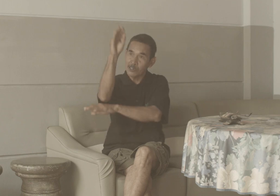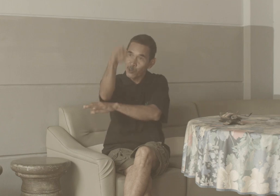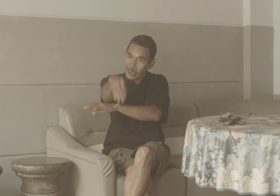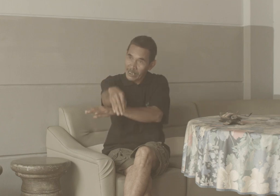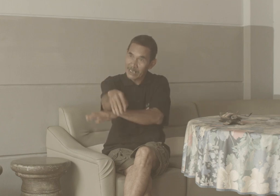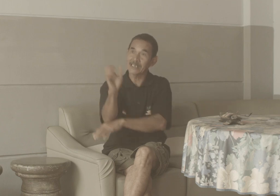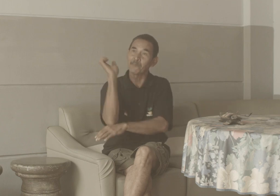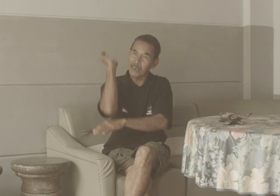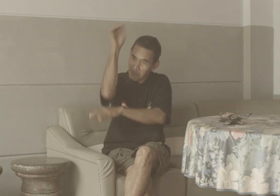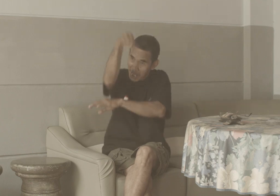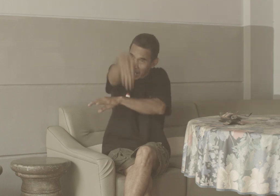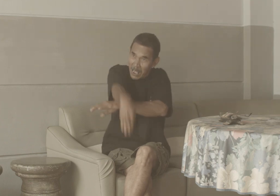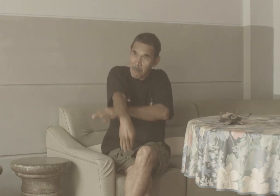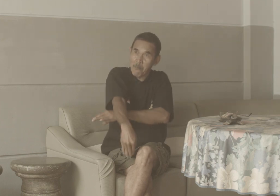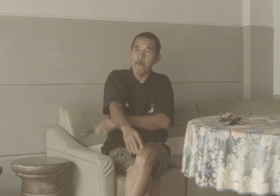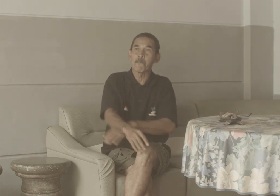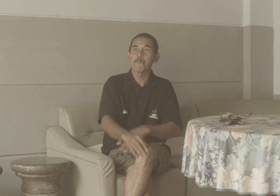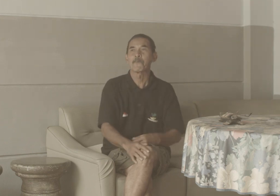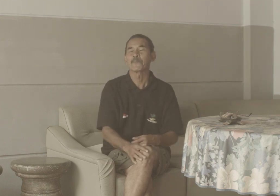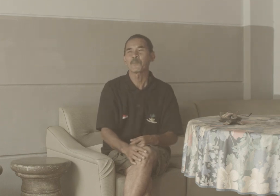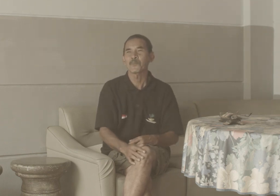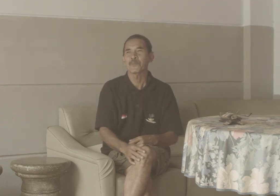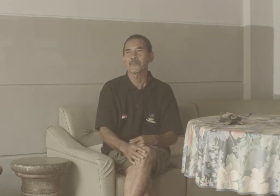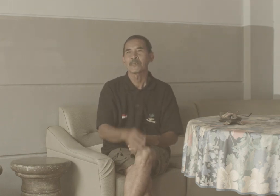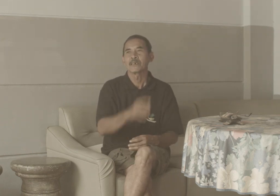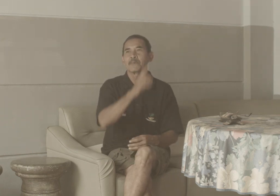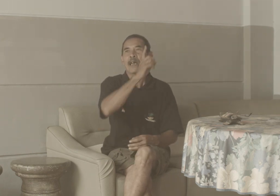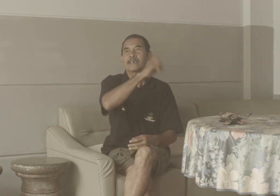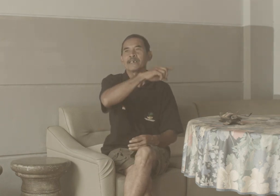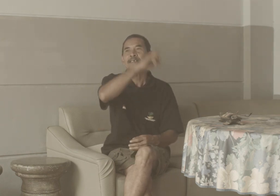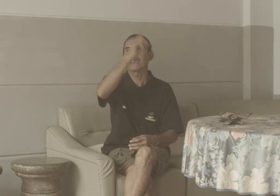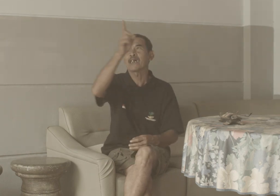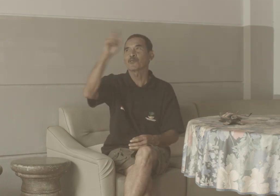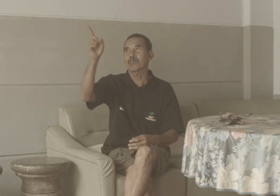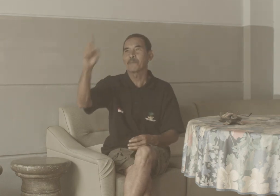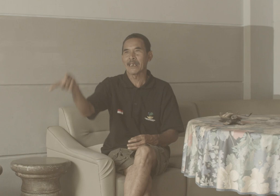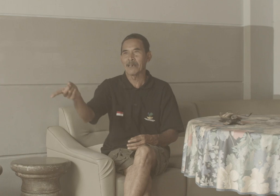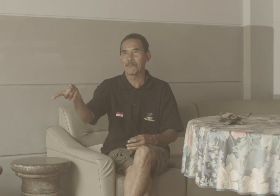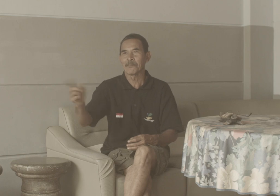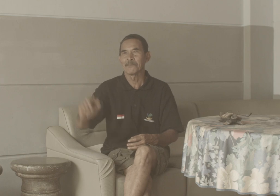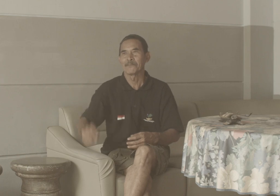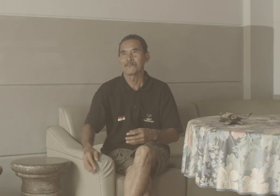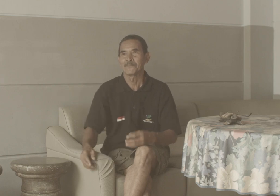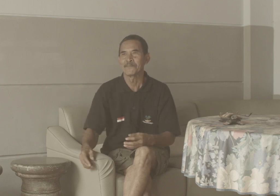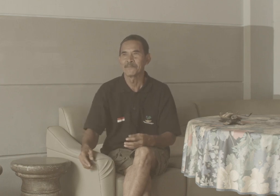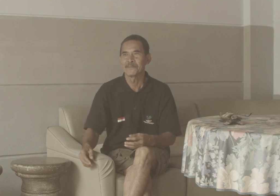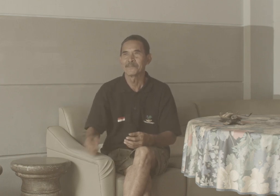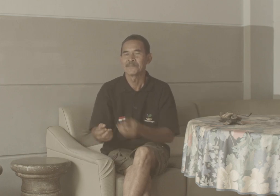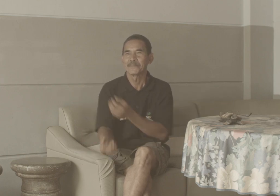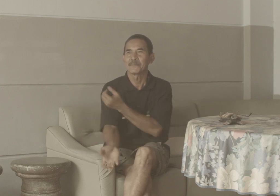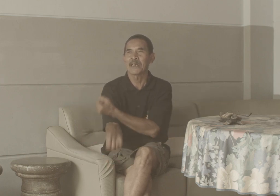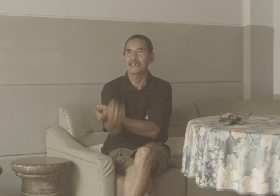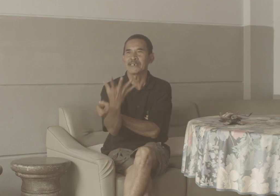Selamat malam Pagi Siang Sore Malam Pagi